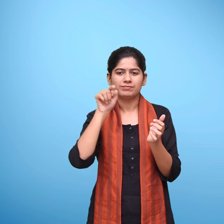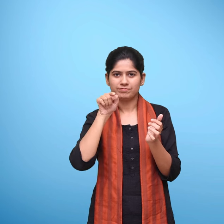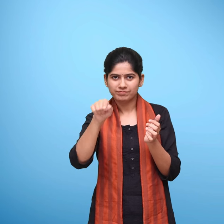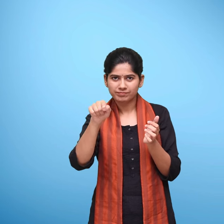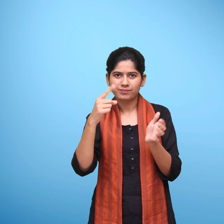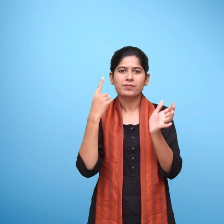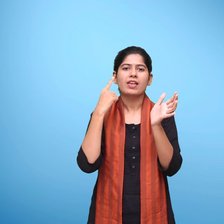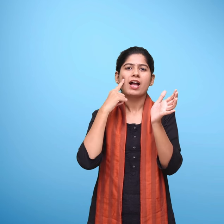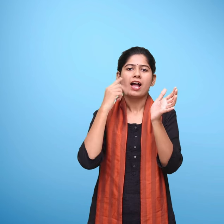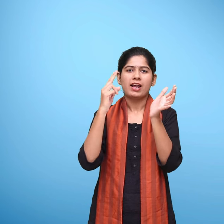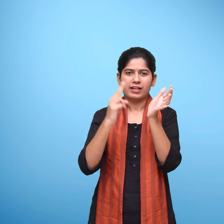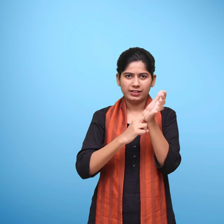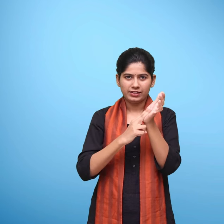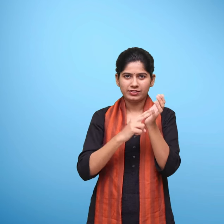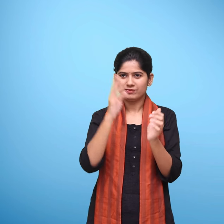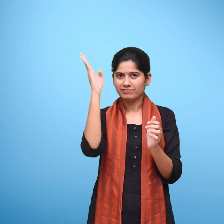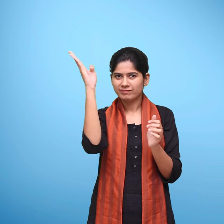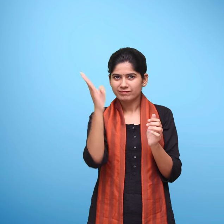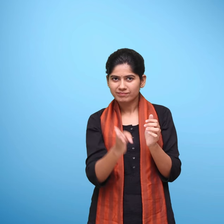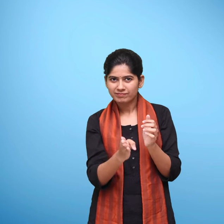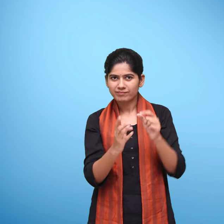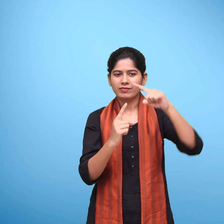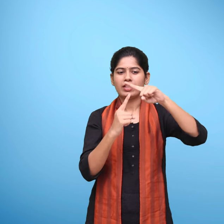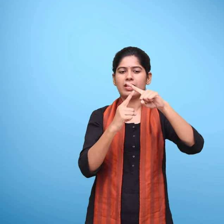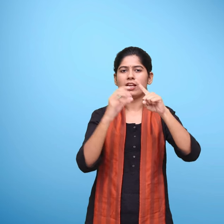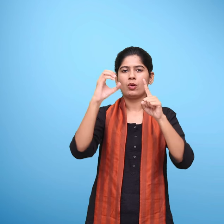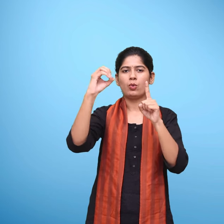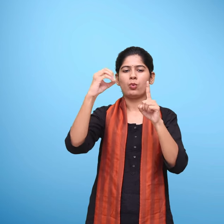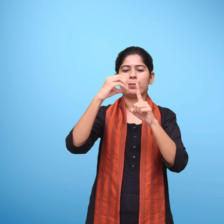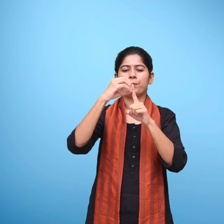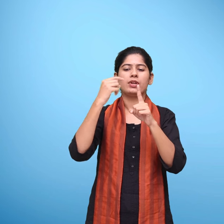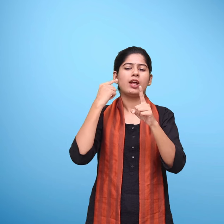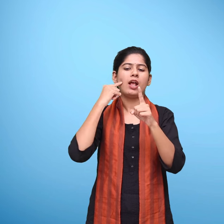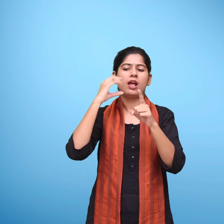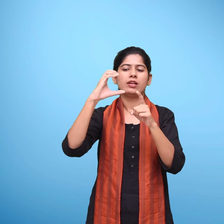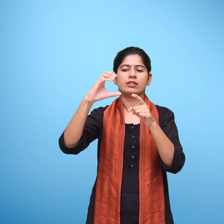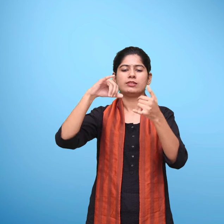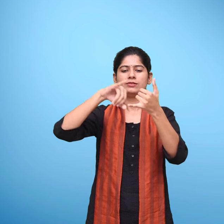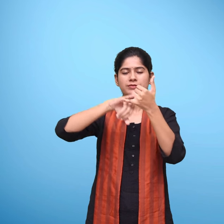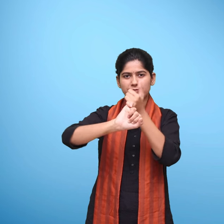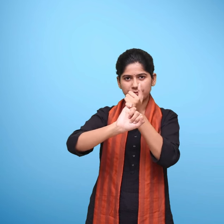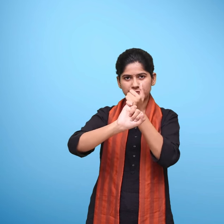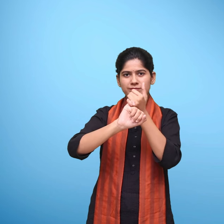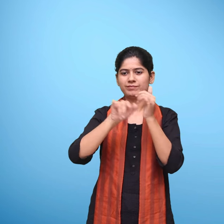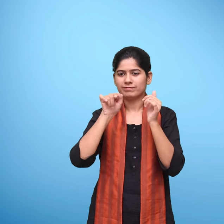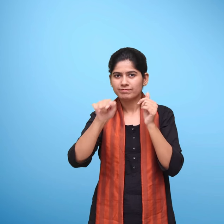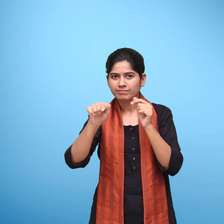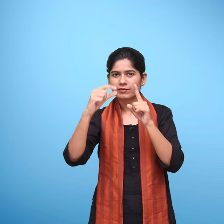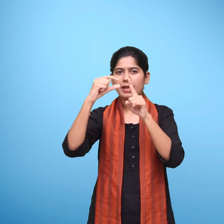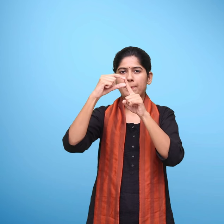topics dot php पर जाएं और qr code के नीचे दिये गए alpha numeric